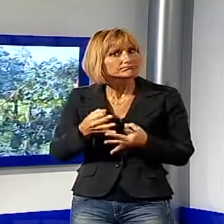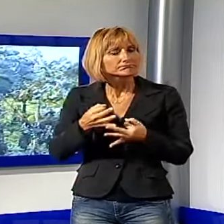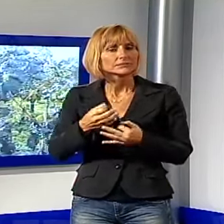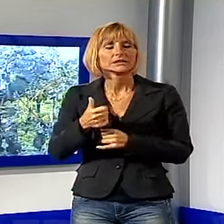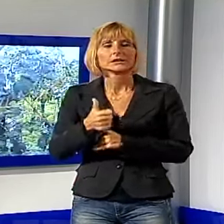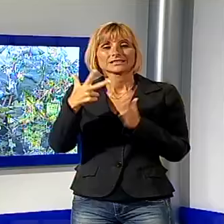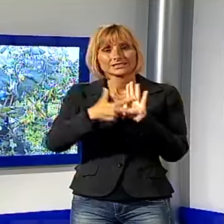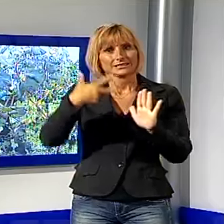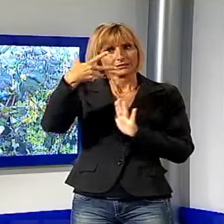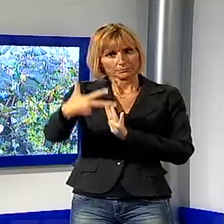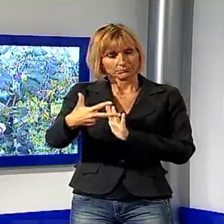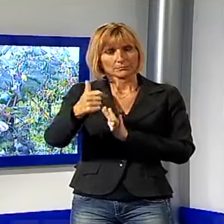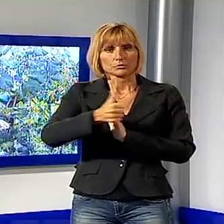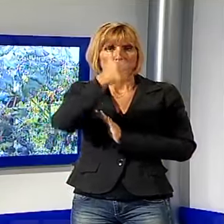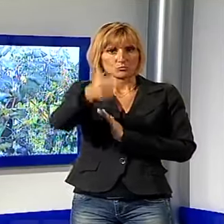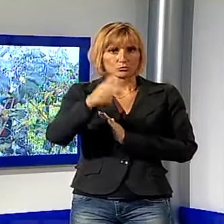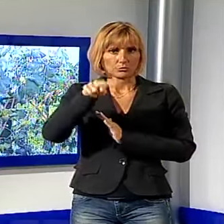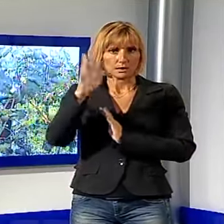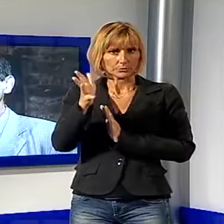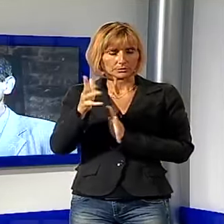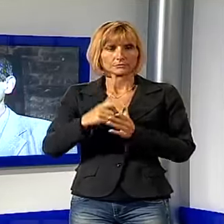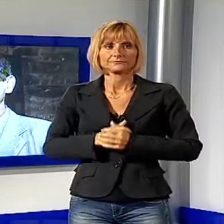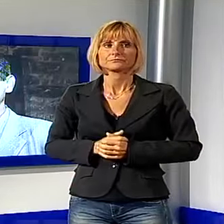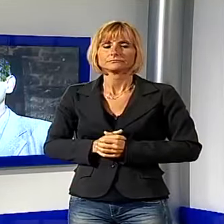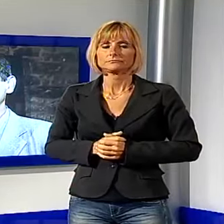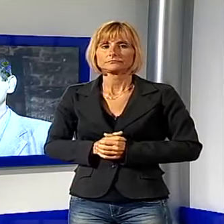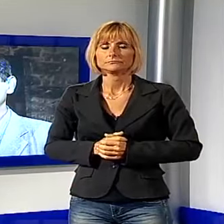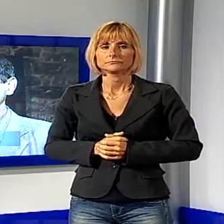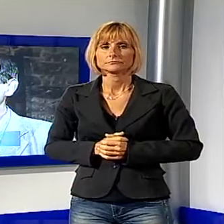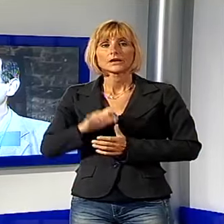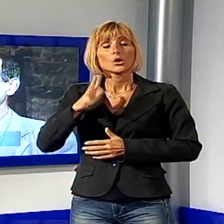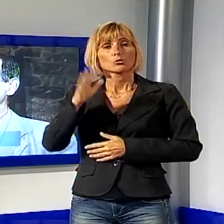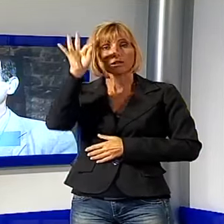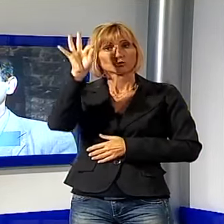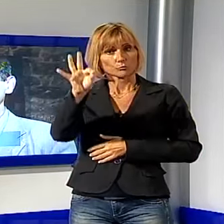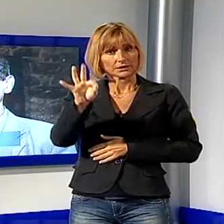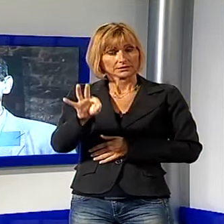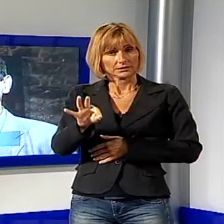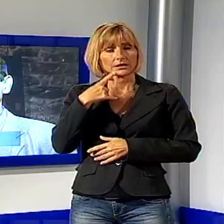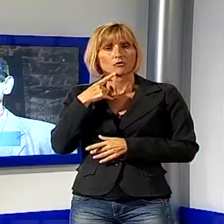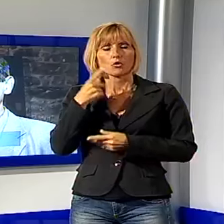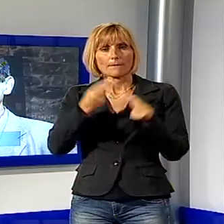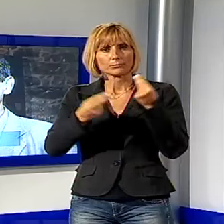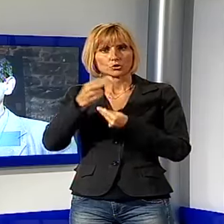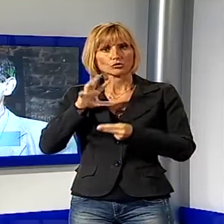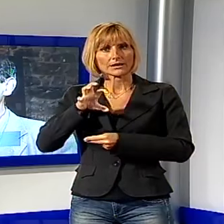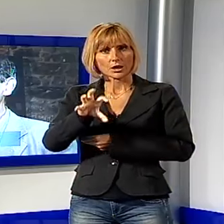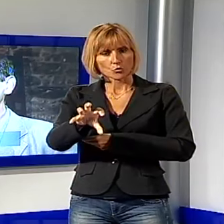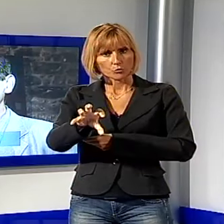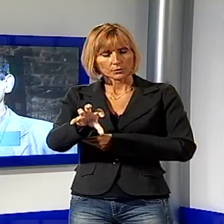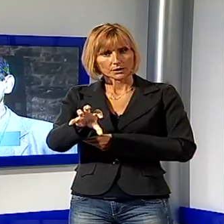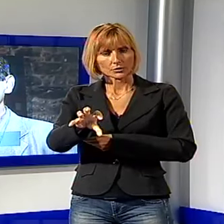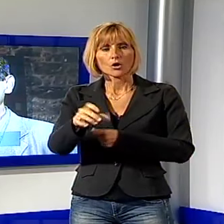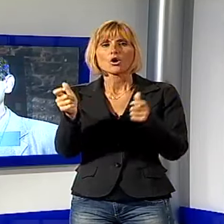trimestre dell'anno prossimo. Un altro obiettivo nel grosso progetto di recupero di Caprona come